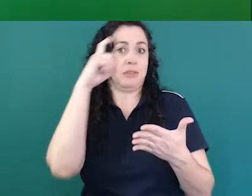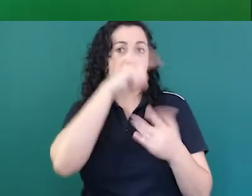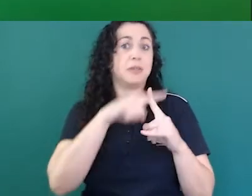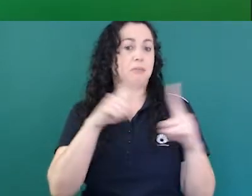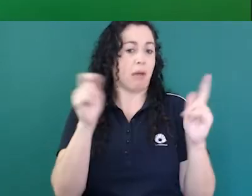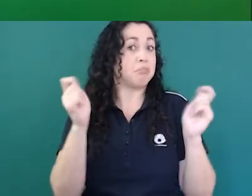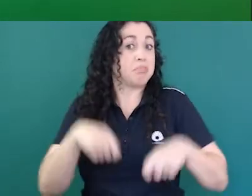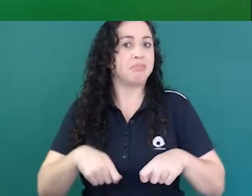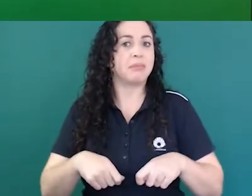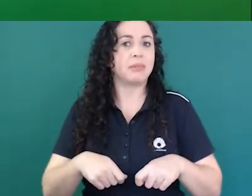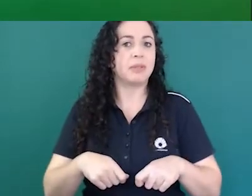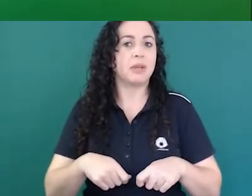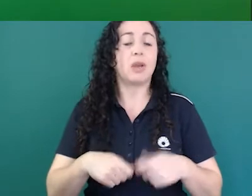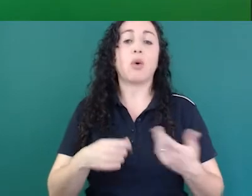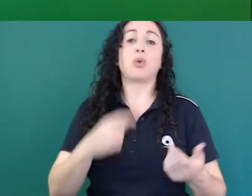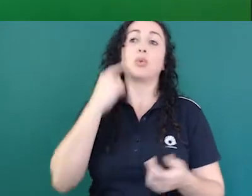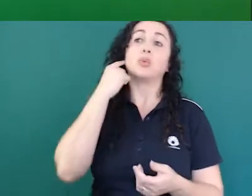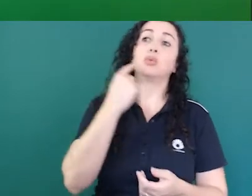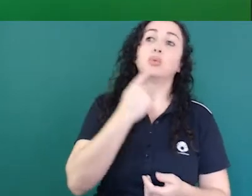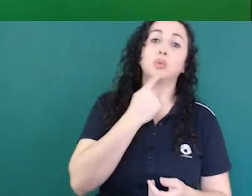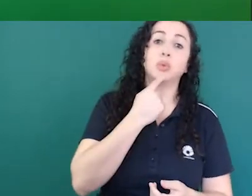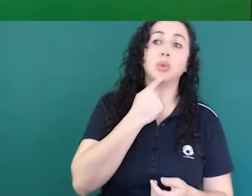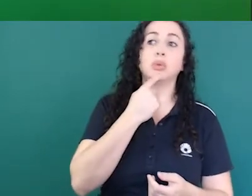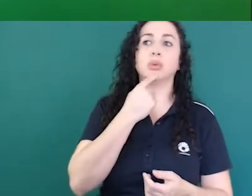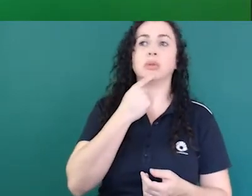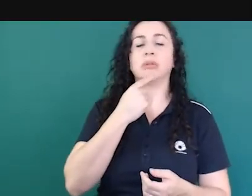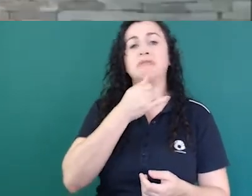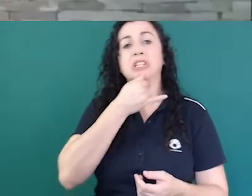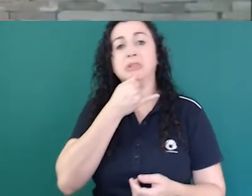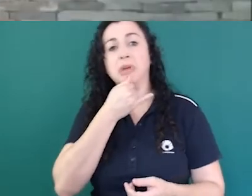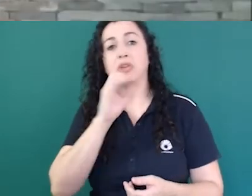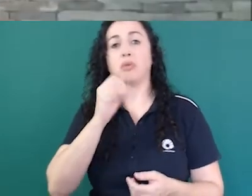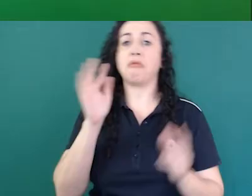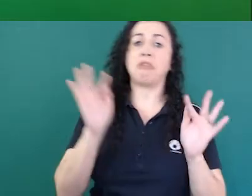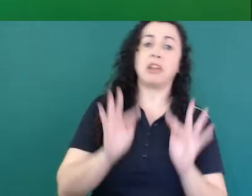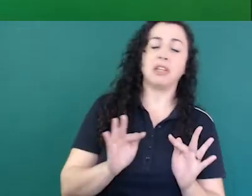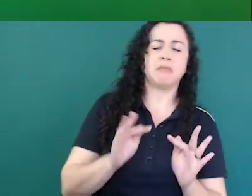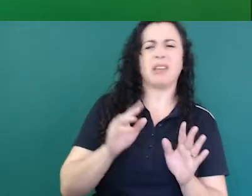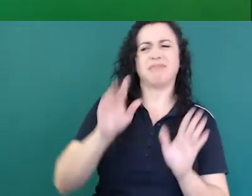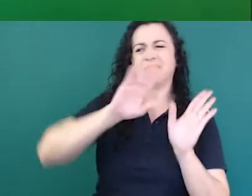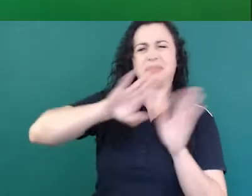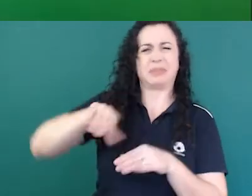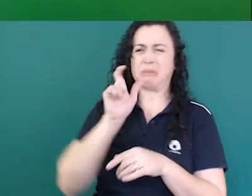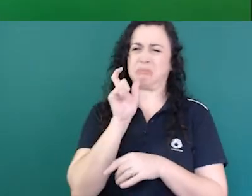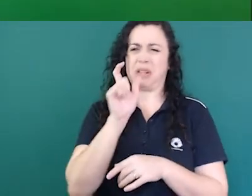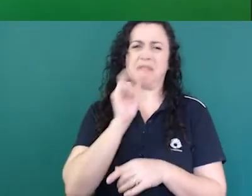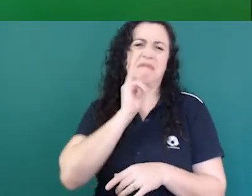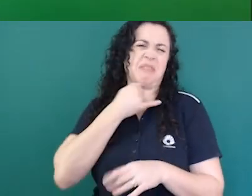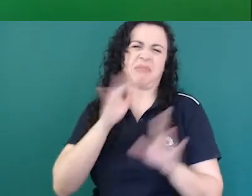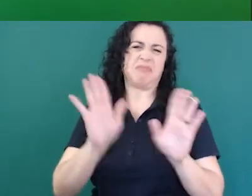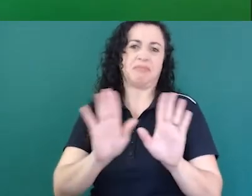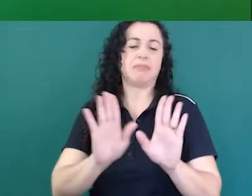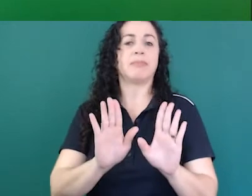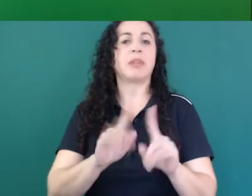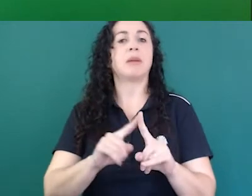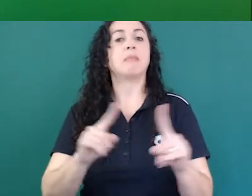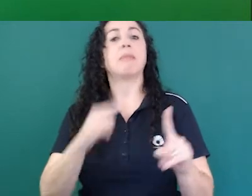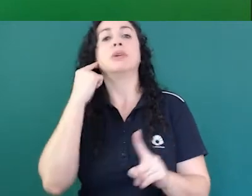situação é essa vou tirar esse adjetivo eles acabam tendo ou acabam sendo fundamentalmente